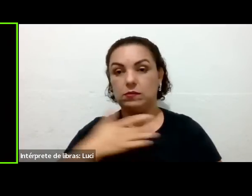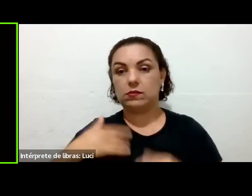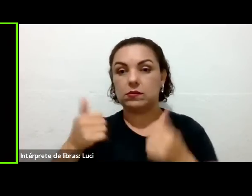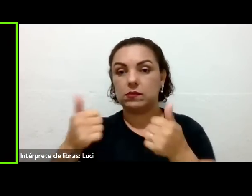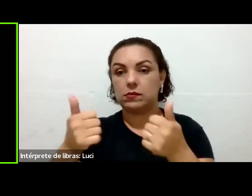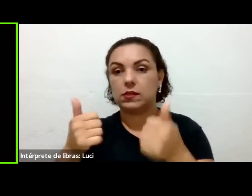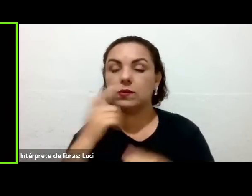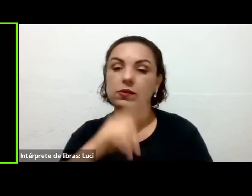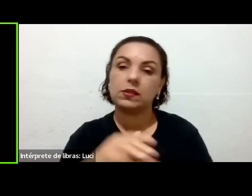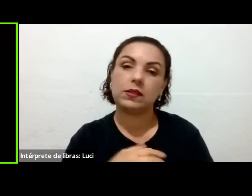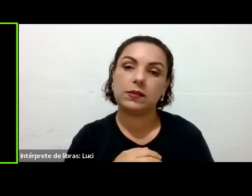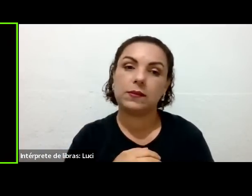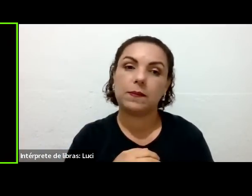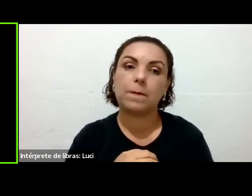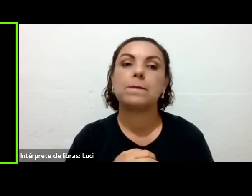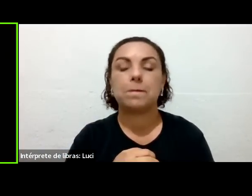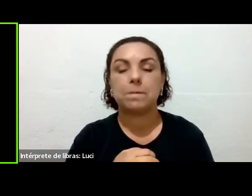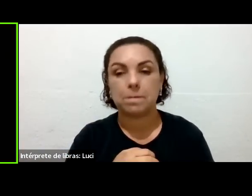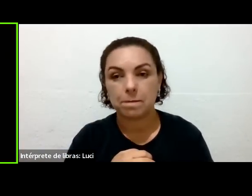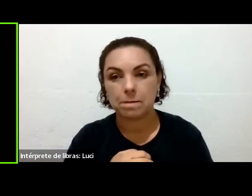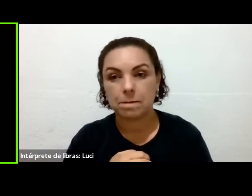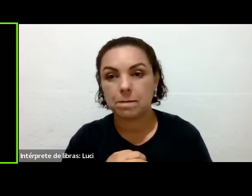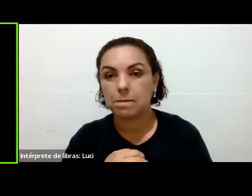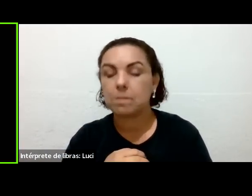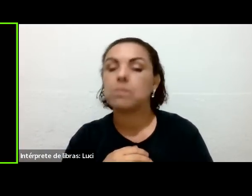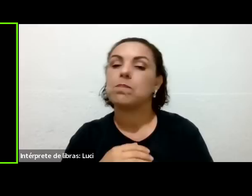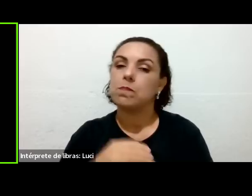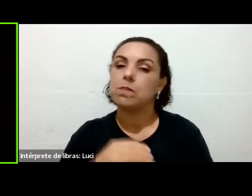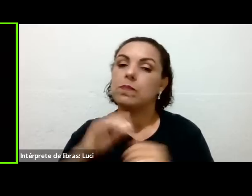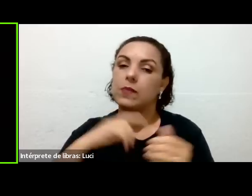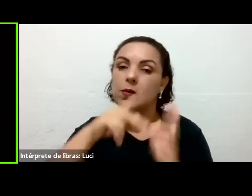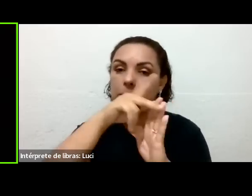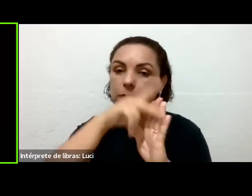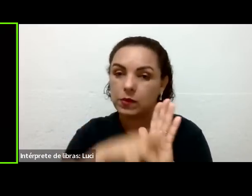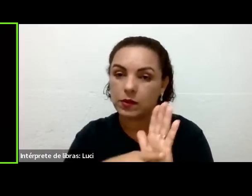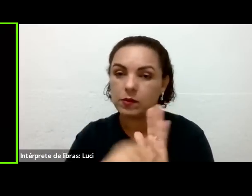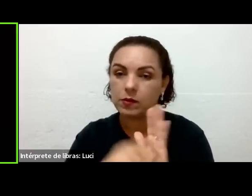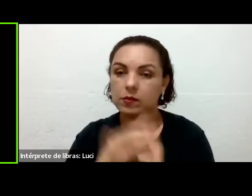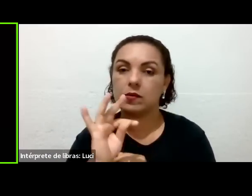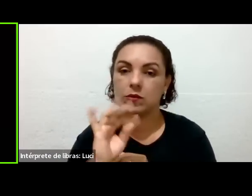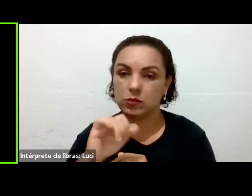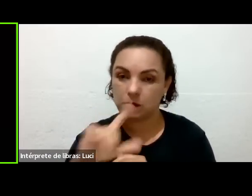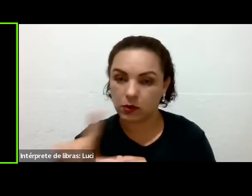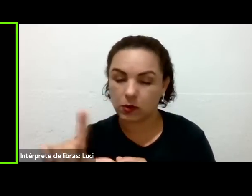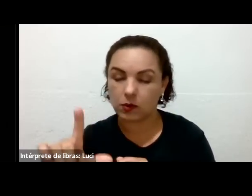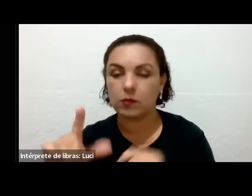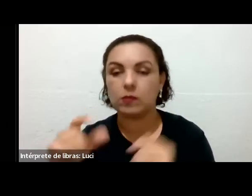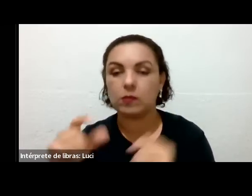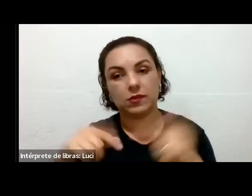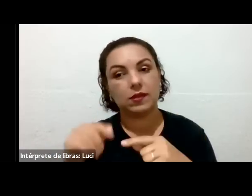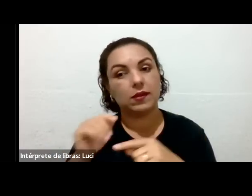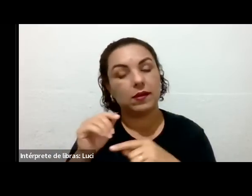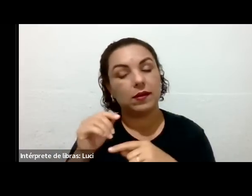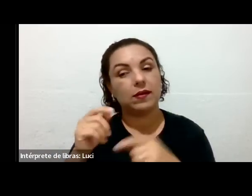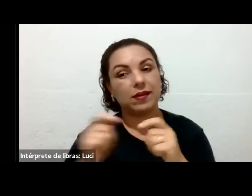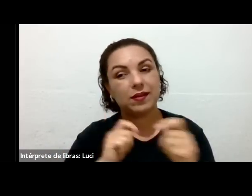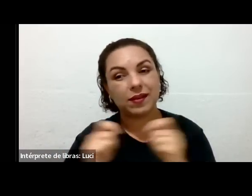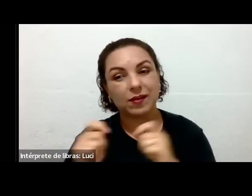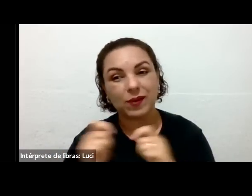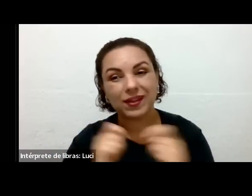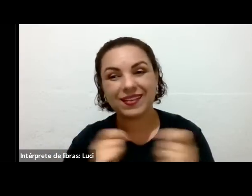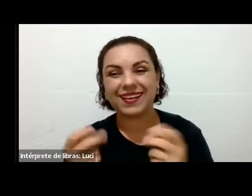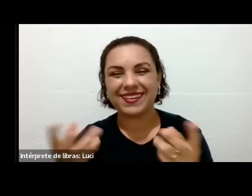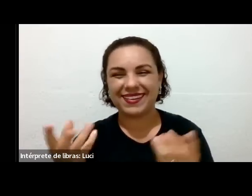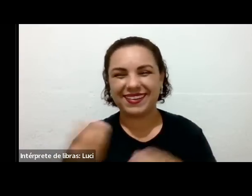tem pessoas dizendo que acabou o calorão, acabou tudo isso. Então, chegou o momento, você investir na saúde, não na doença mais. Tá bom? certeza. Eu